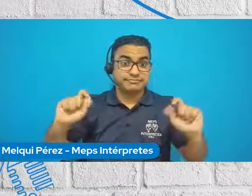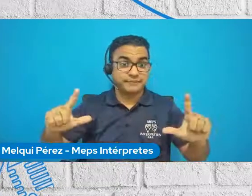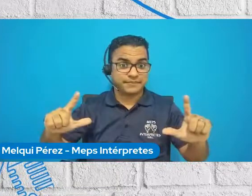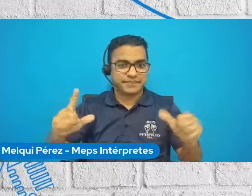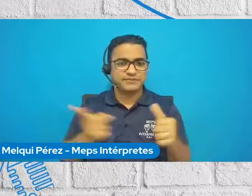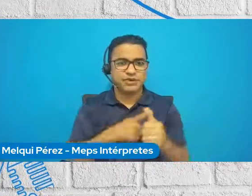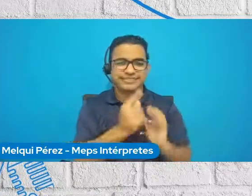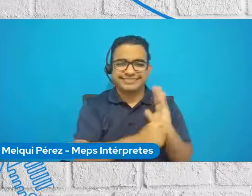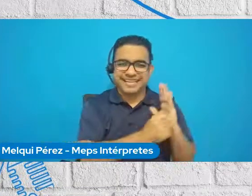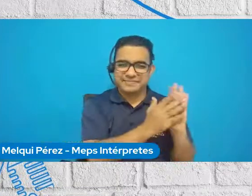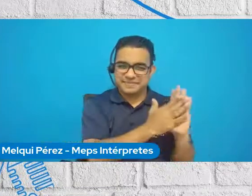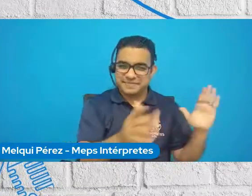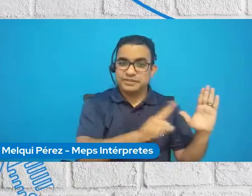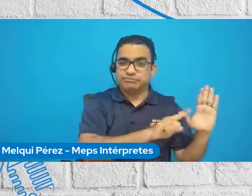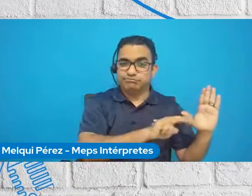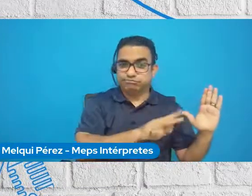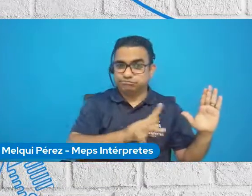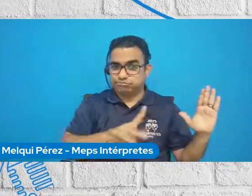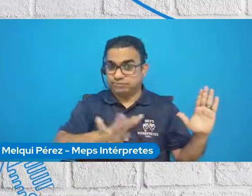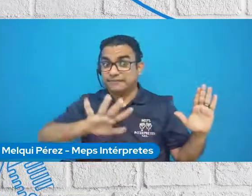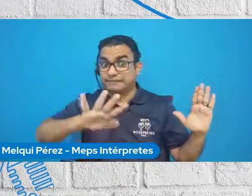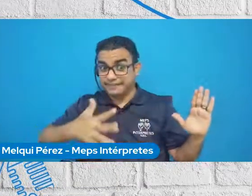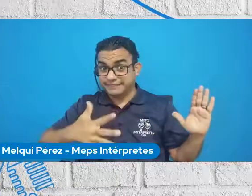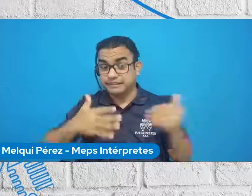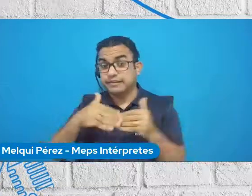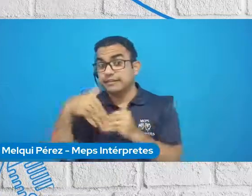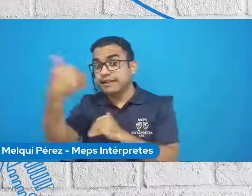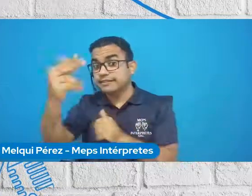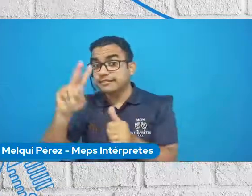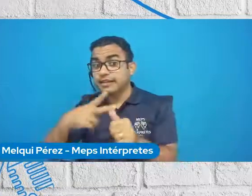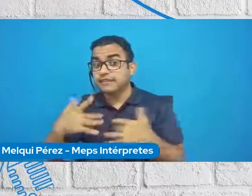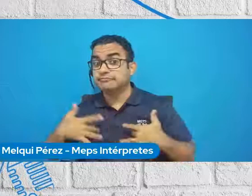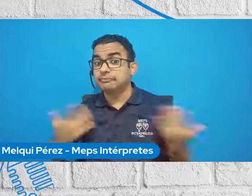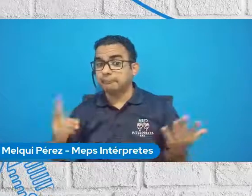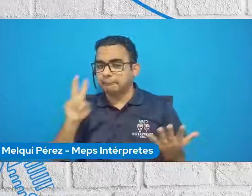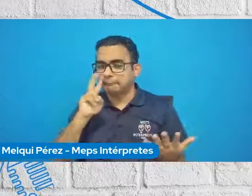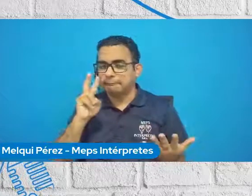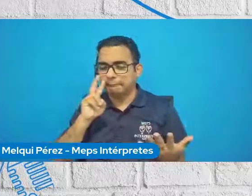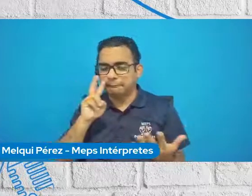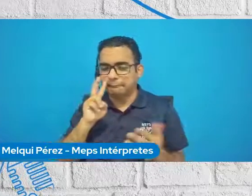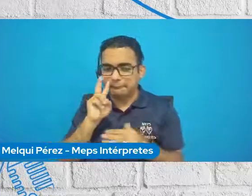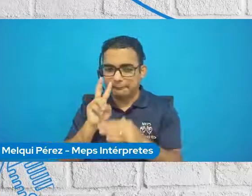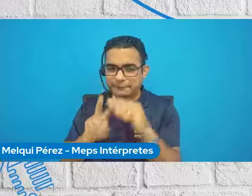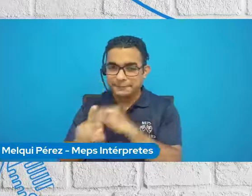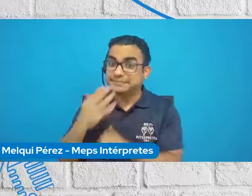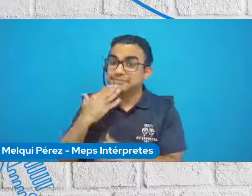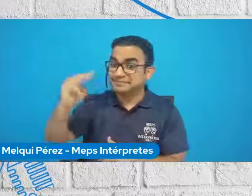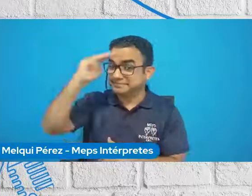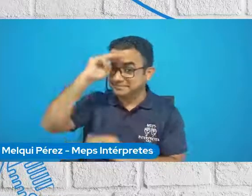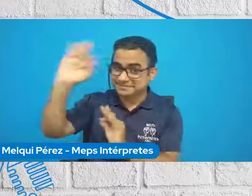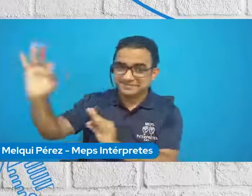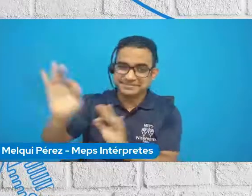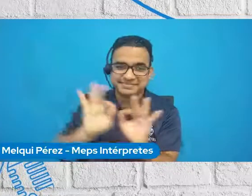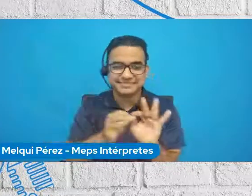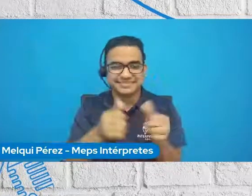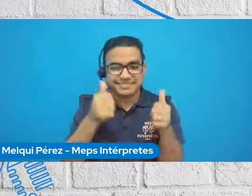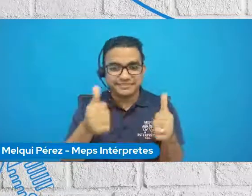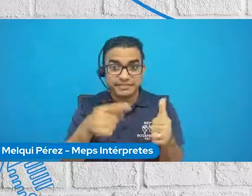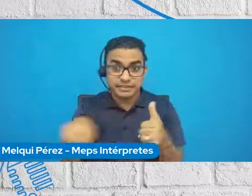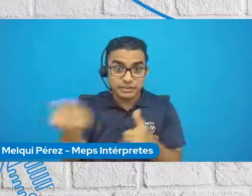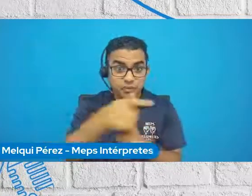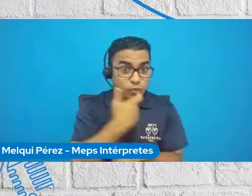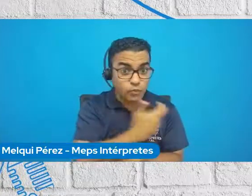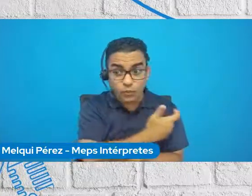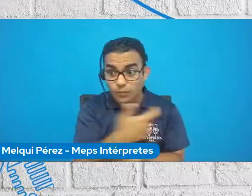primera temporada. Se vienen novedades para la segunda. Me despido porque no hay tiempo para más. Gracias Melky, gracias a todas las personas que nos han